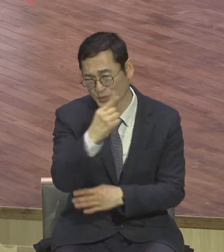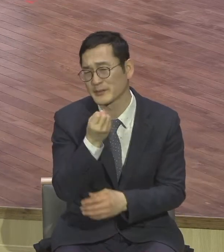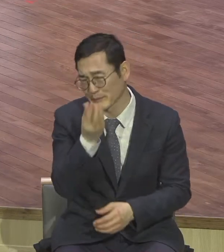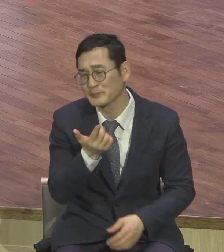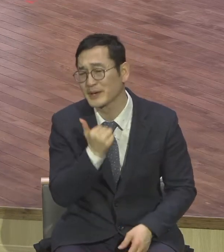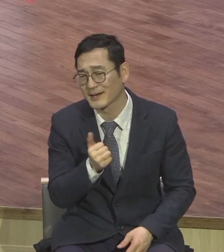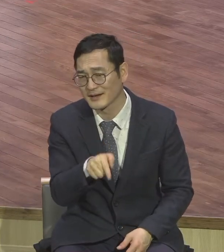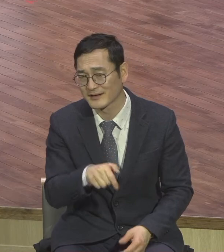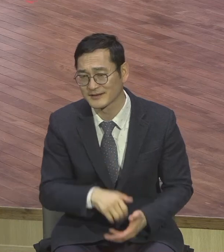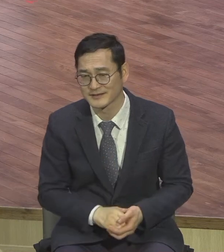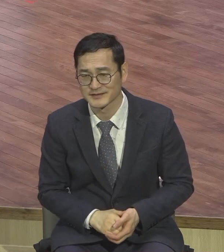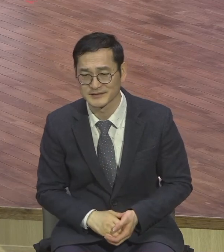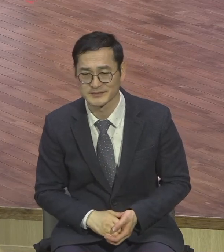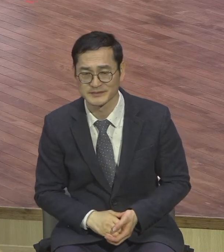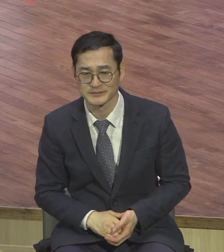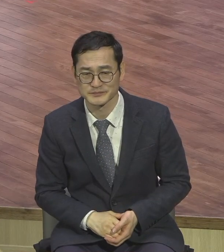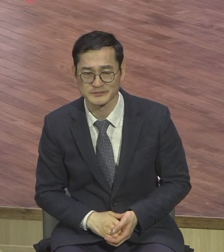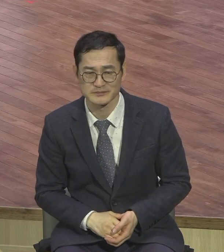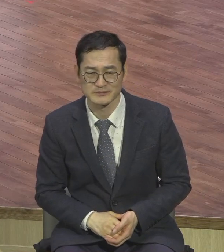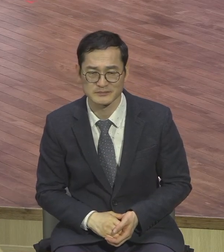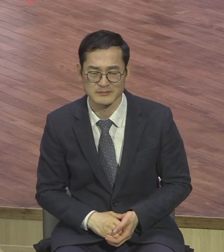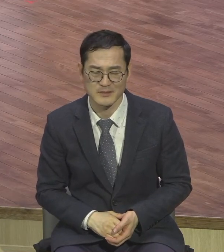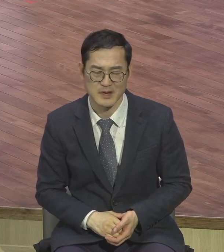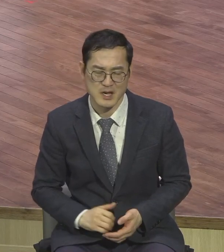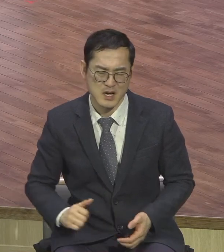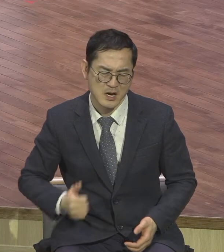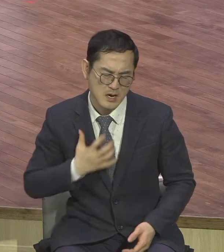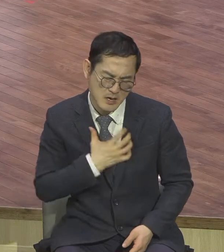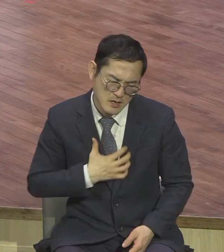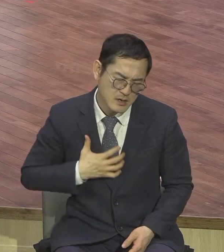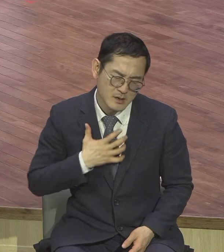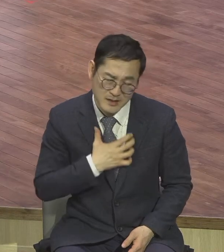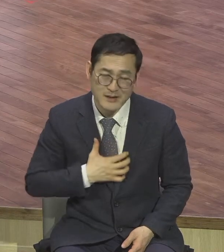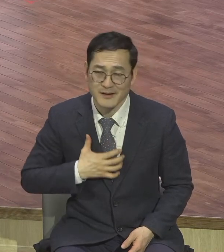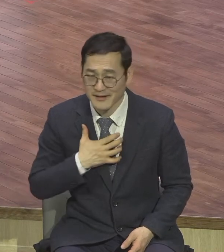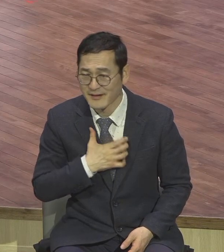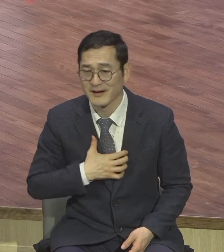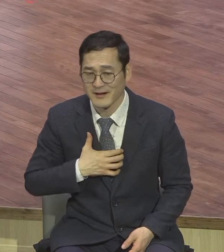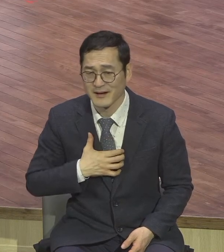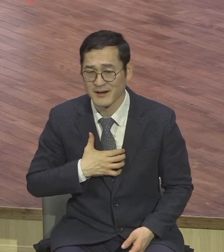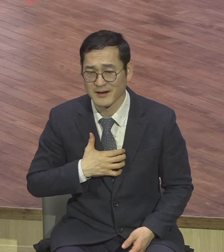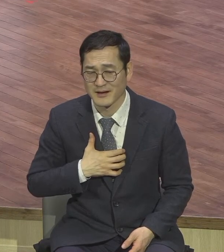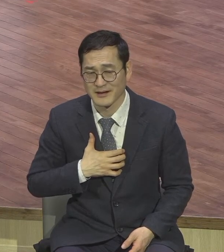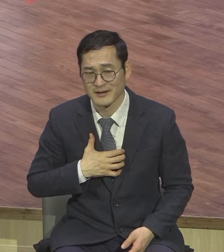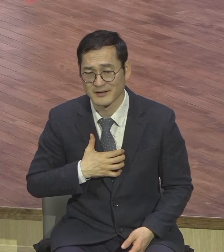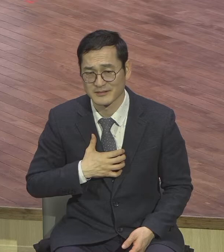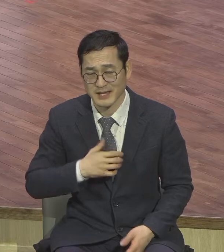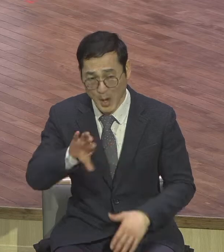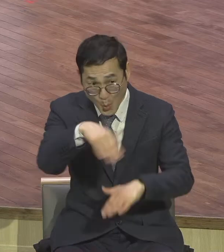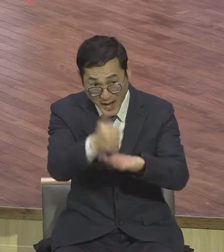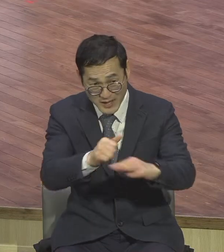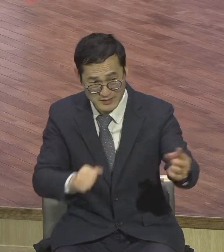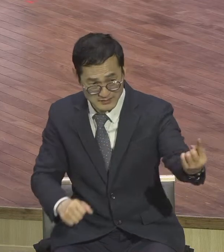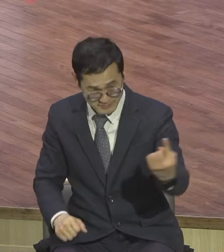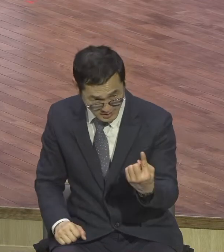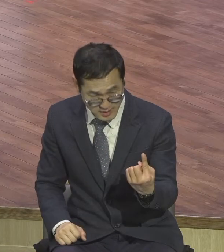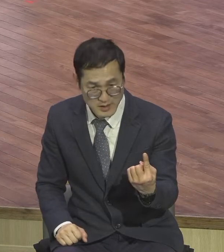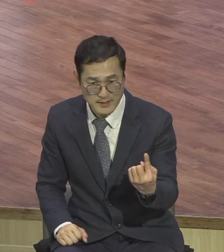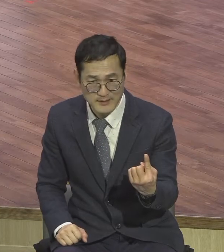다윗은 분노의 마음이 아니라 하나님의 마음으로 사올을 용서했어요 대단한